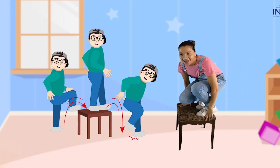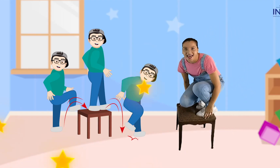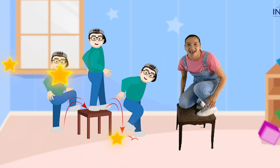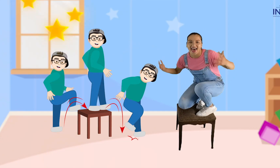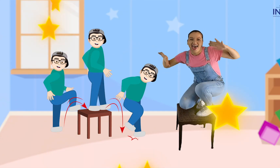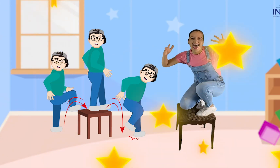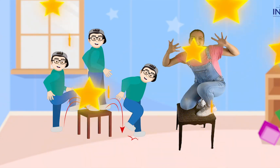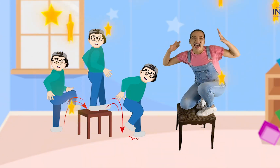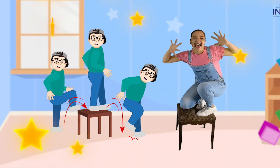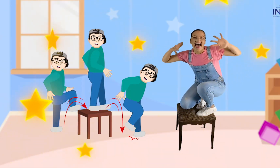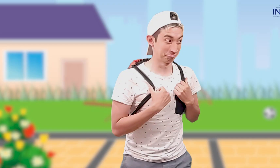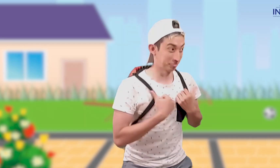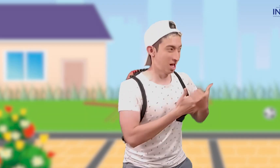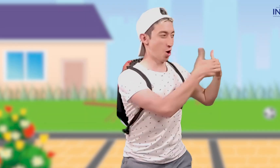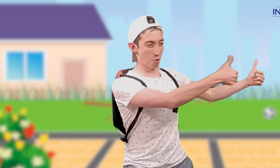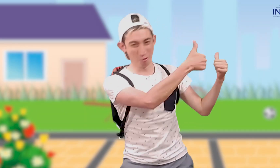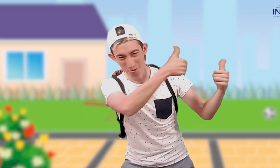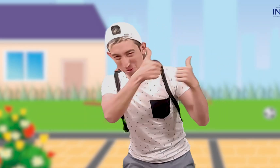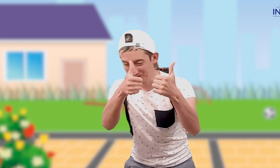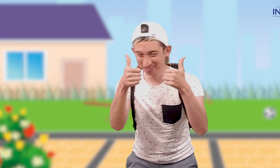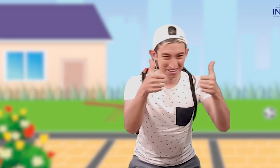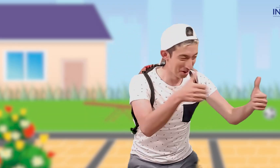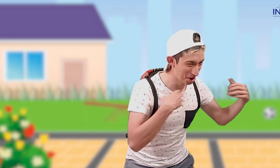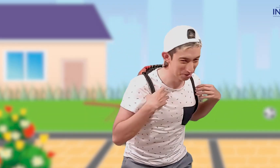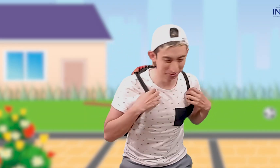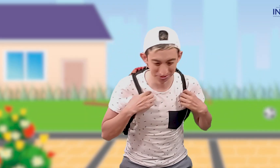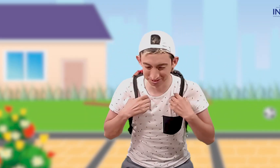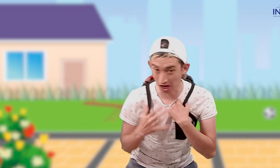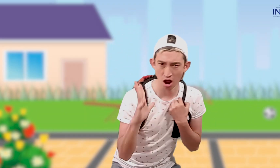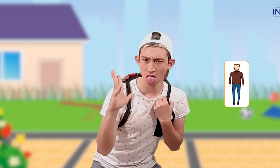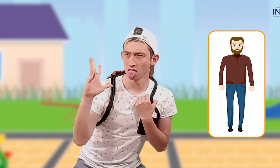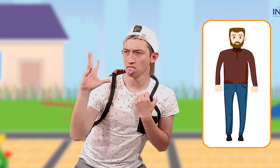¡Bravo! ¡Bien! ¡Súper bien! ¡Alto!